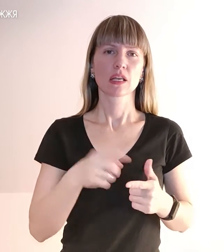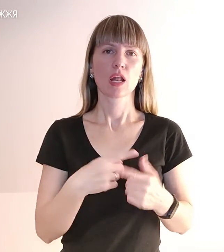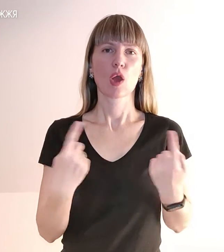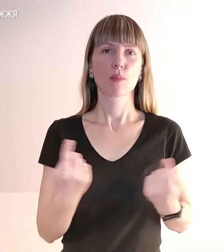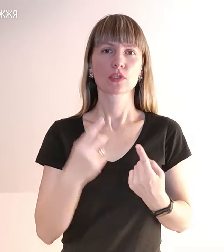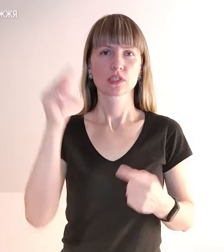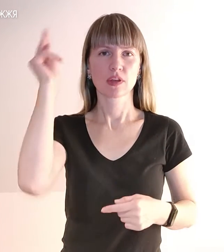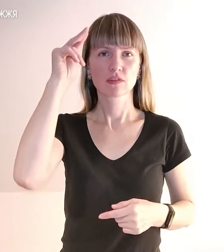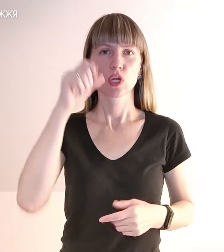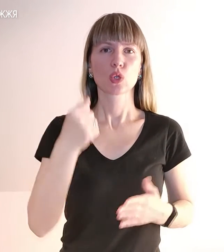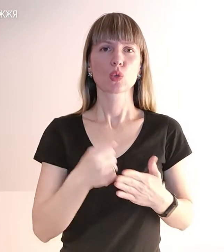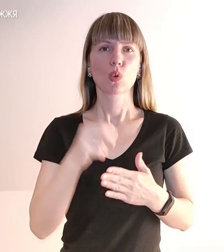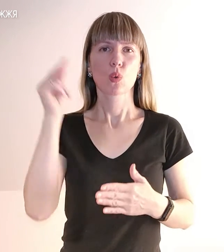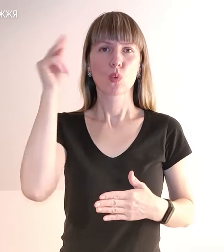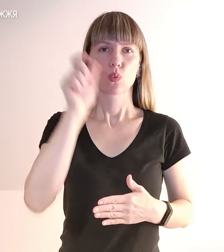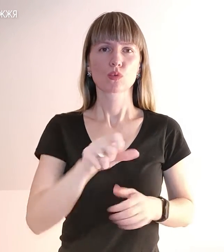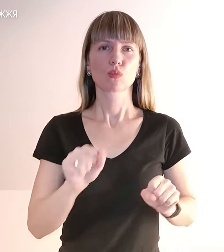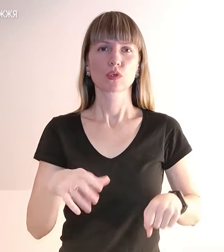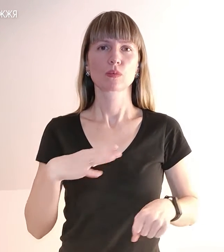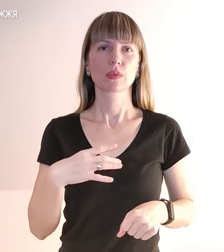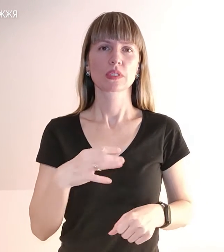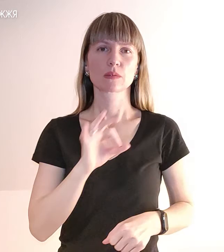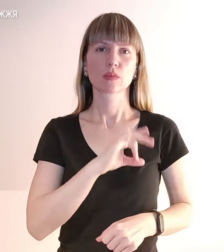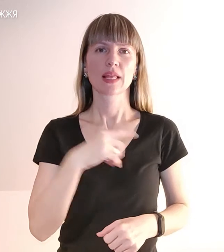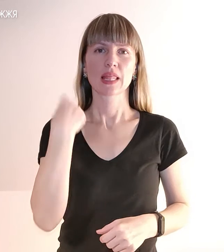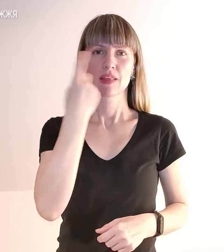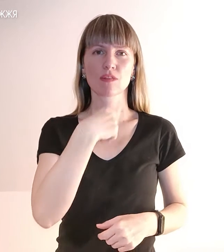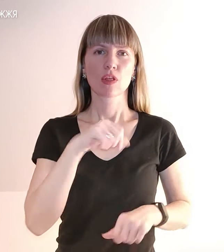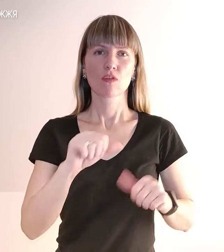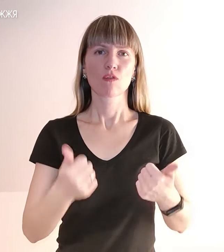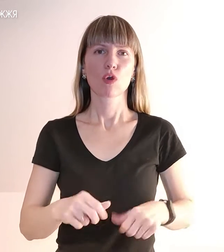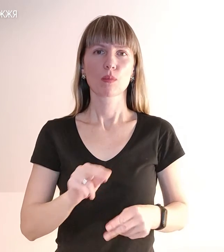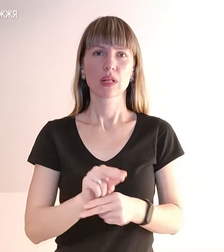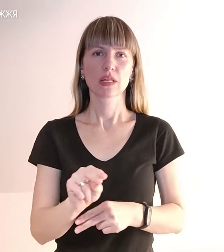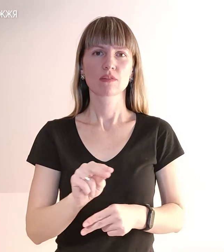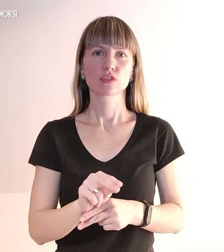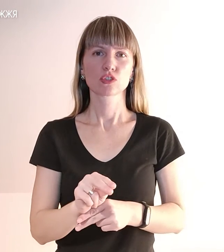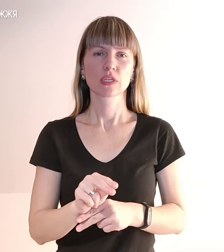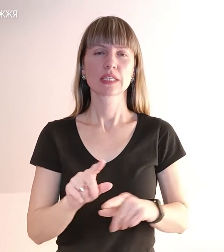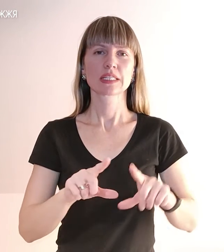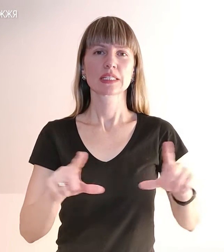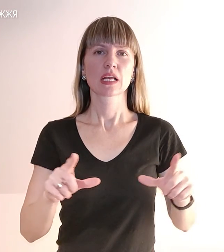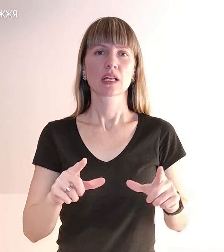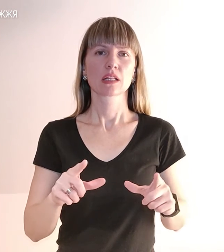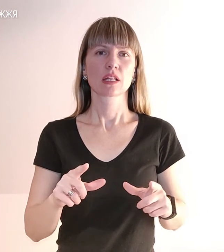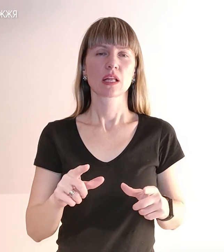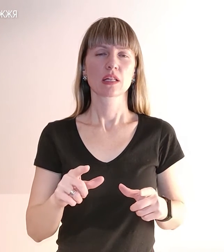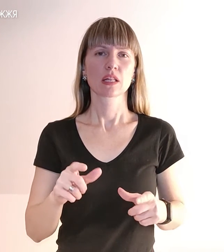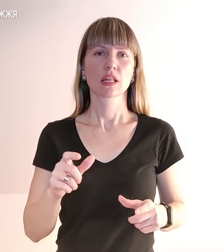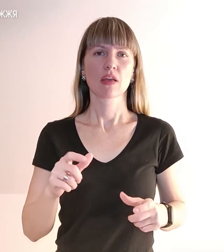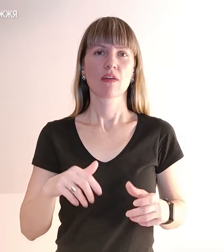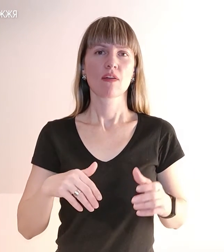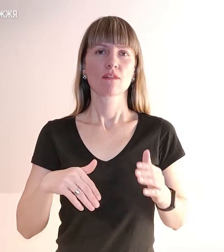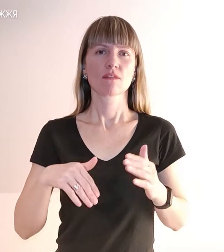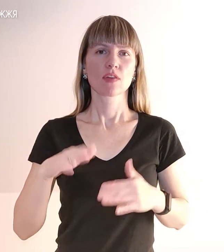до учнів може бути застосована індивідуальна форма навчання. Заклади вищої освіти ми пропонуємо